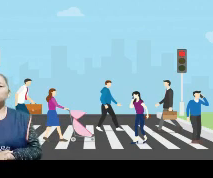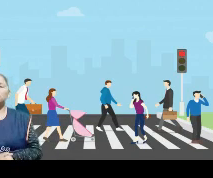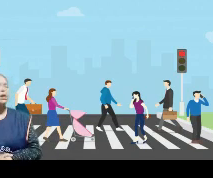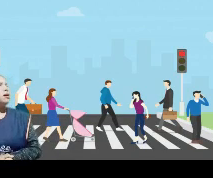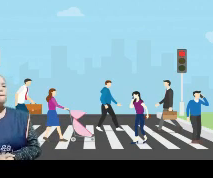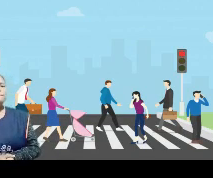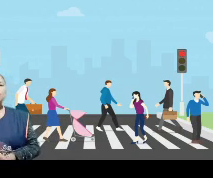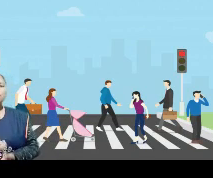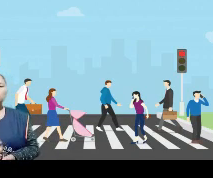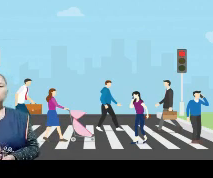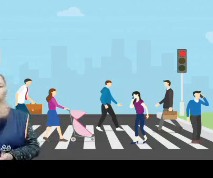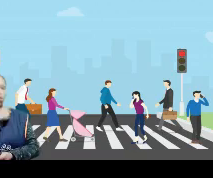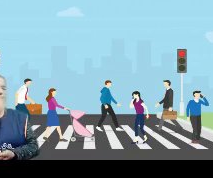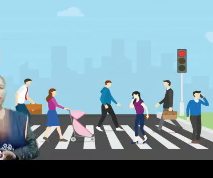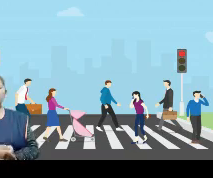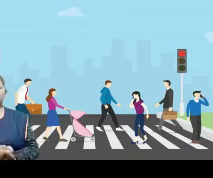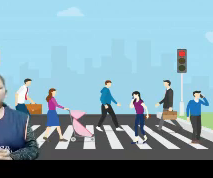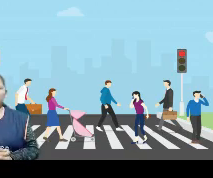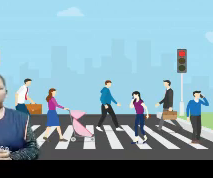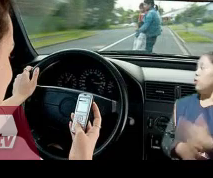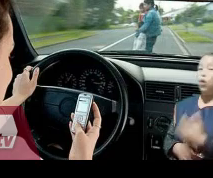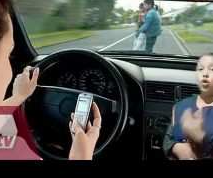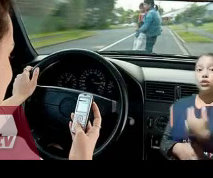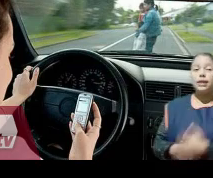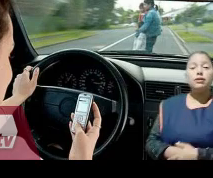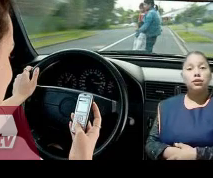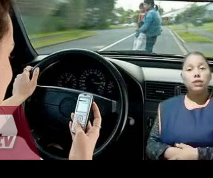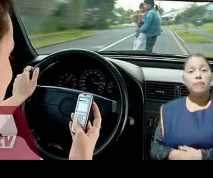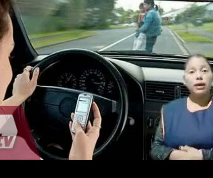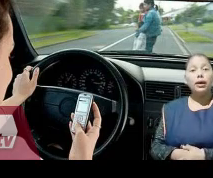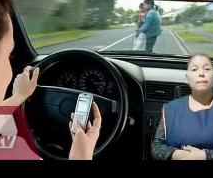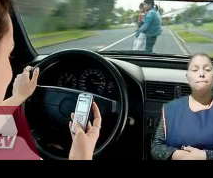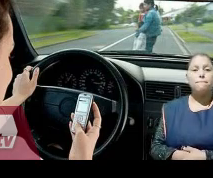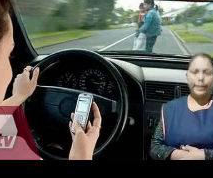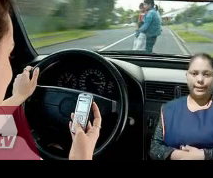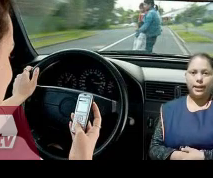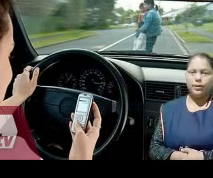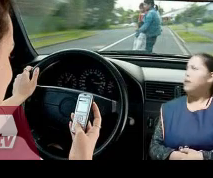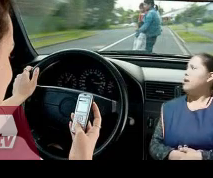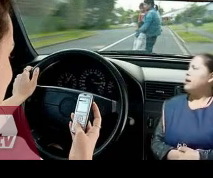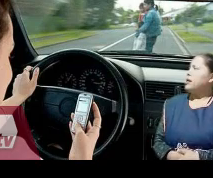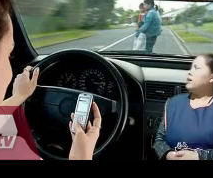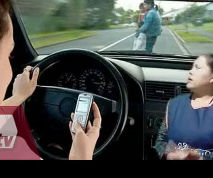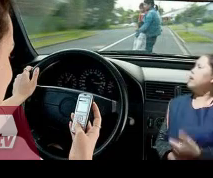chicos! Vamos a mostrar otra imagen. Miren. ¿Observan, chicos, la imagen? ¡Excelente! ¿Qué nos